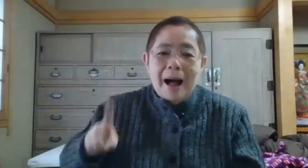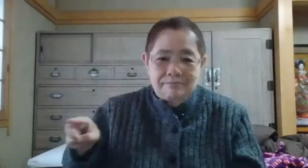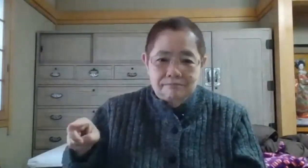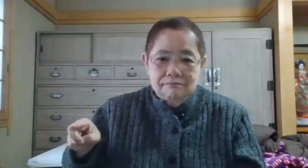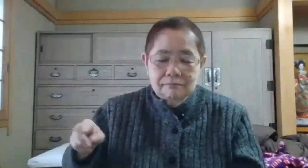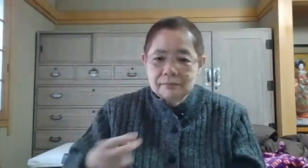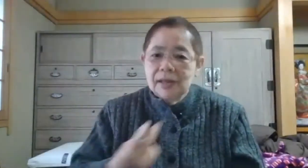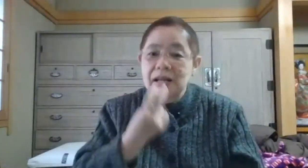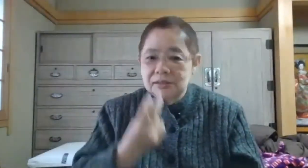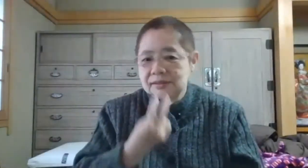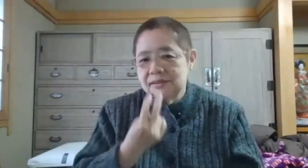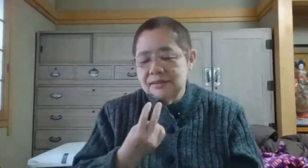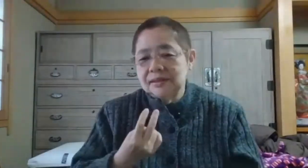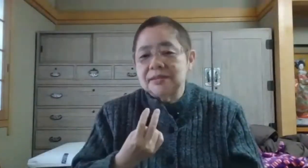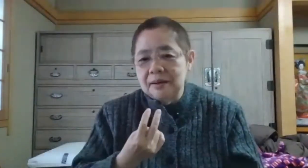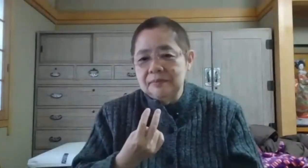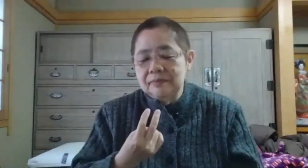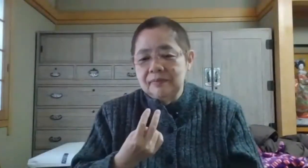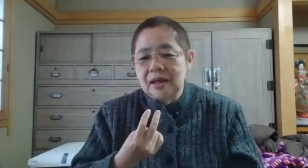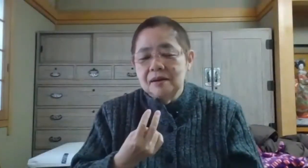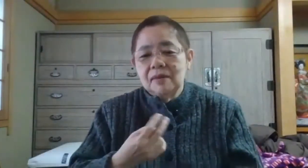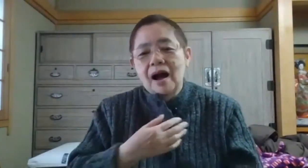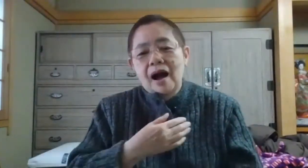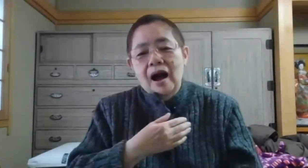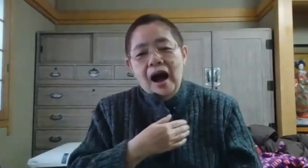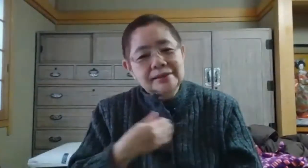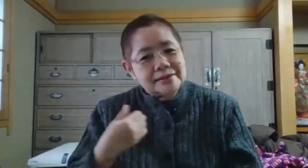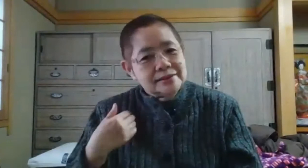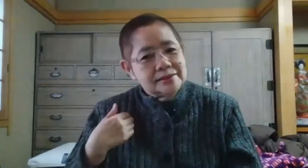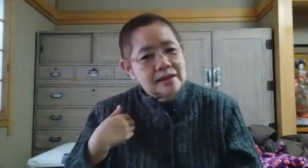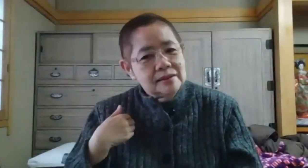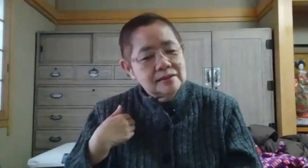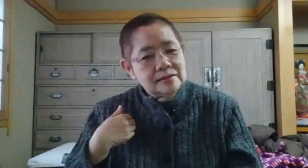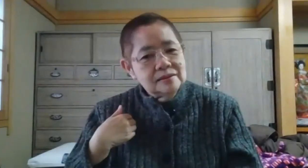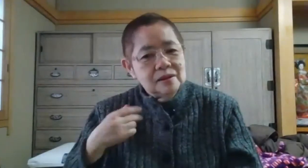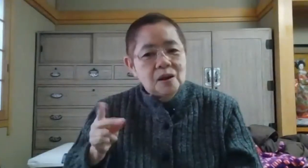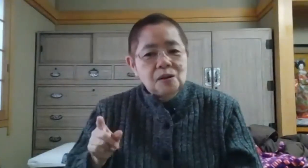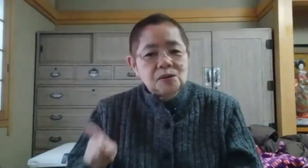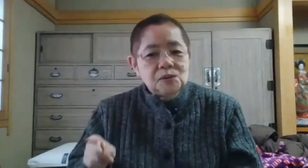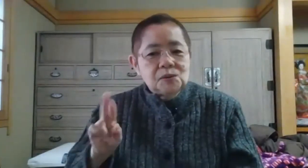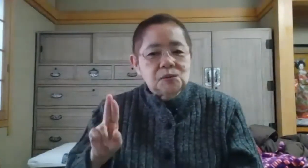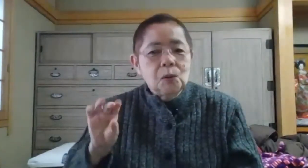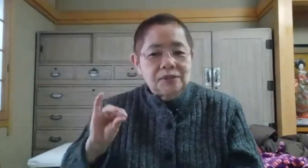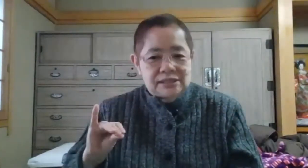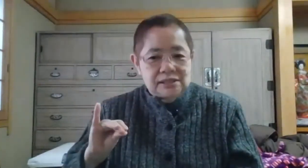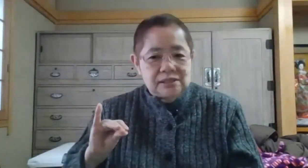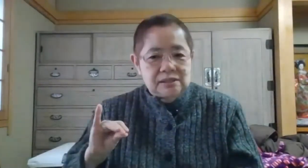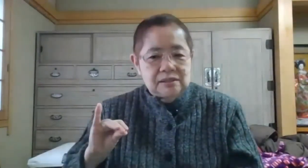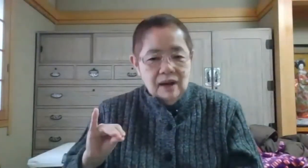ンガスでしたでまあ安全装置は